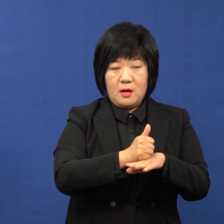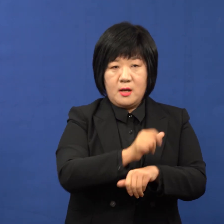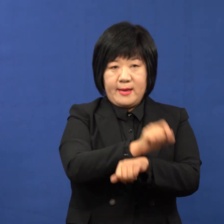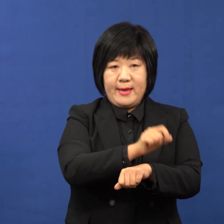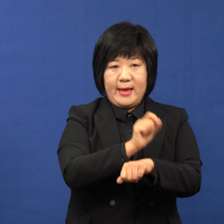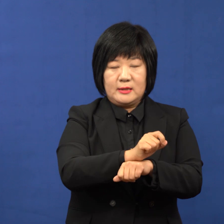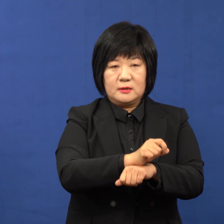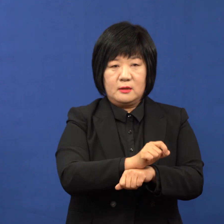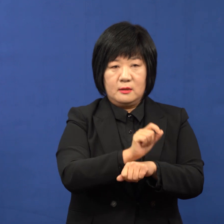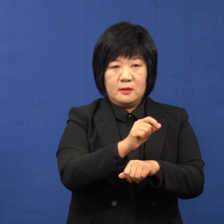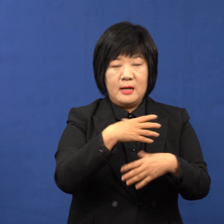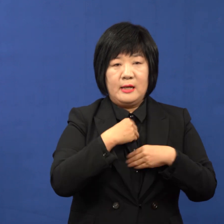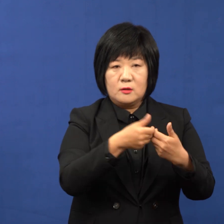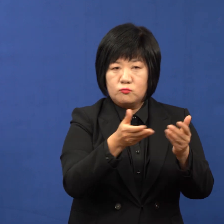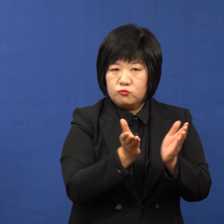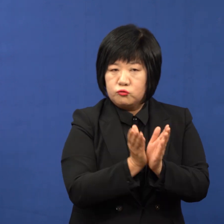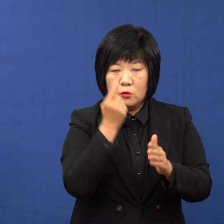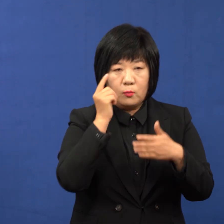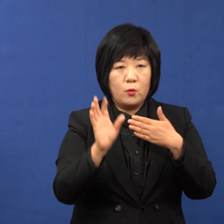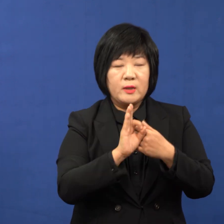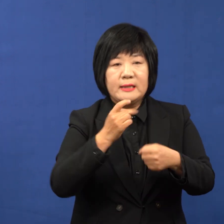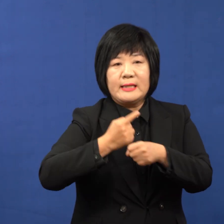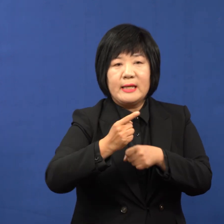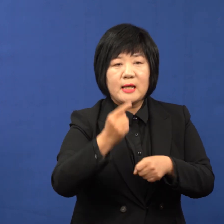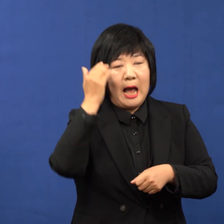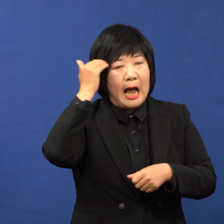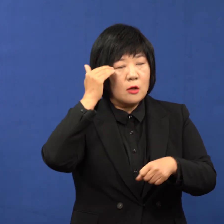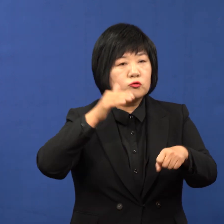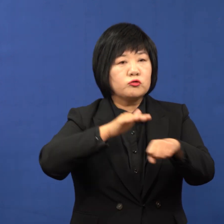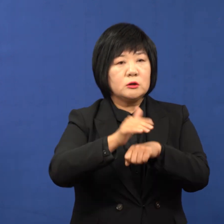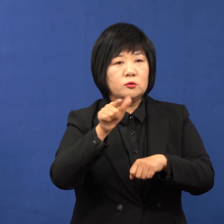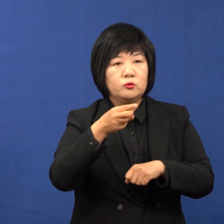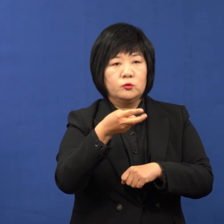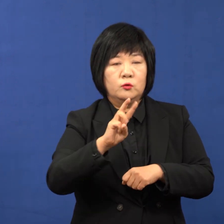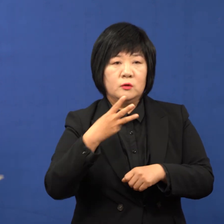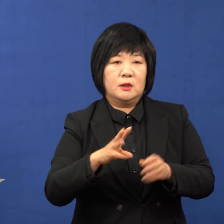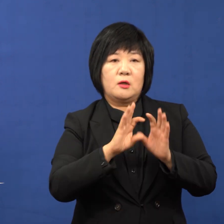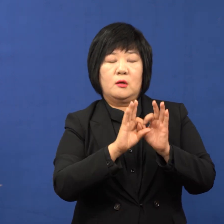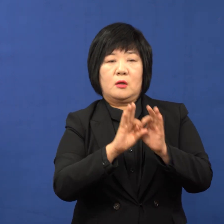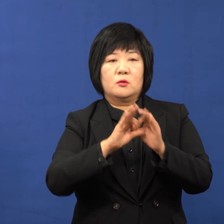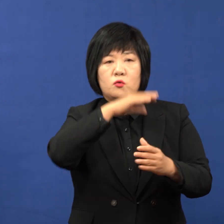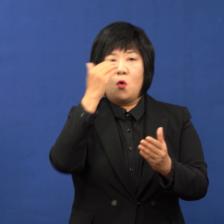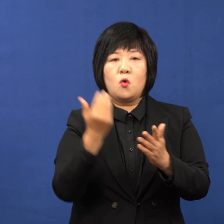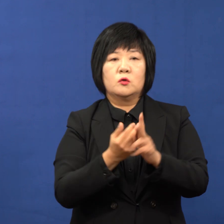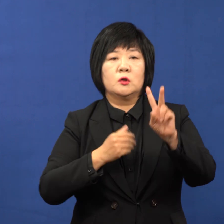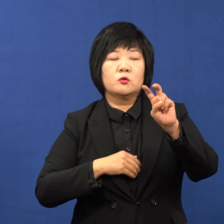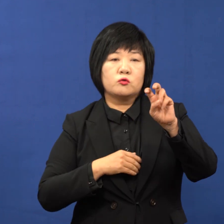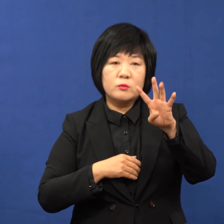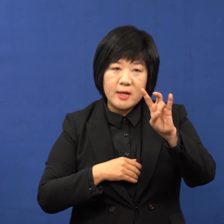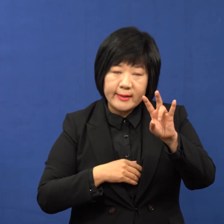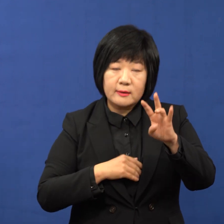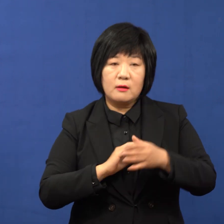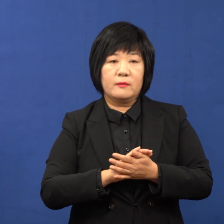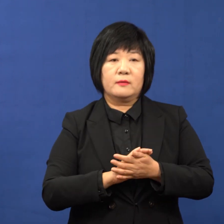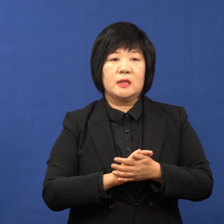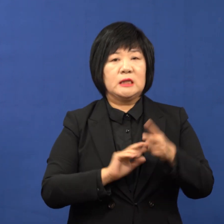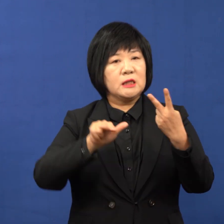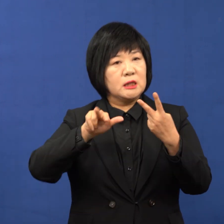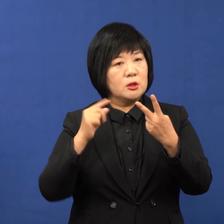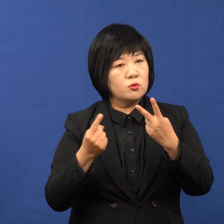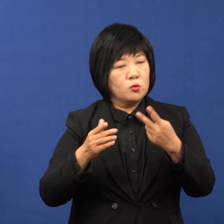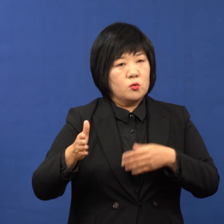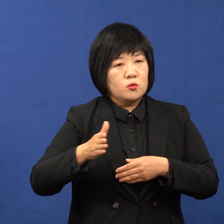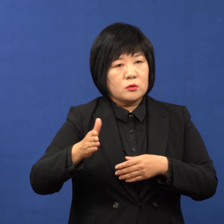행정안정부에 따르면 내년에는 한국판 뉴딜과 관련해 총 24건 약 2조 원